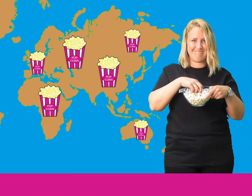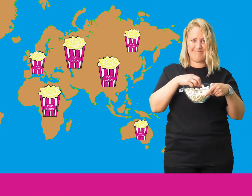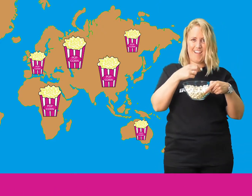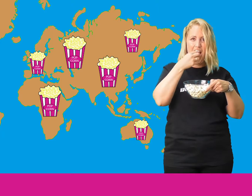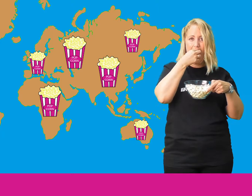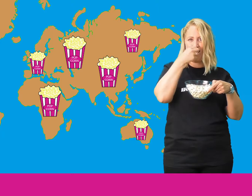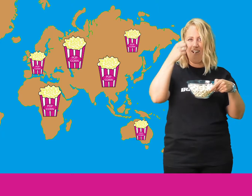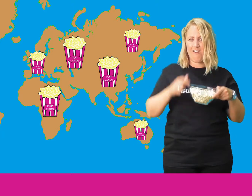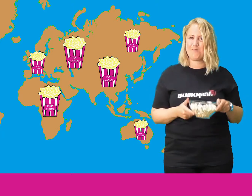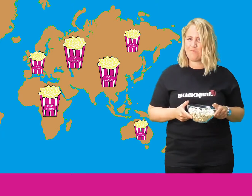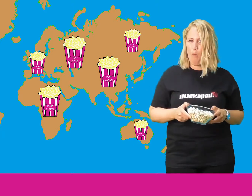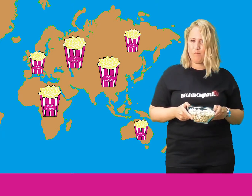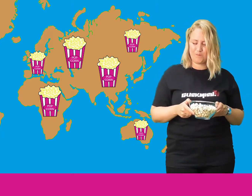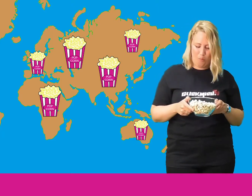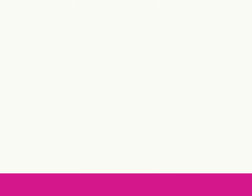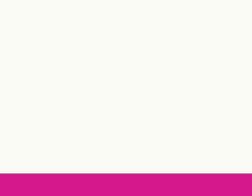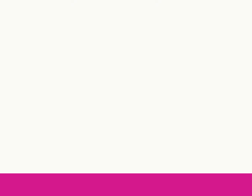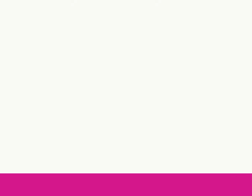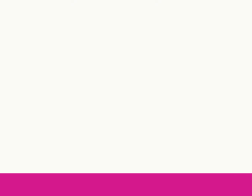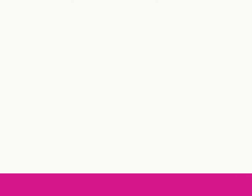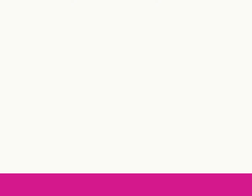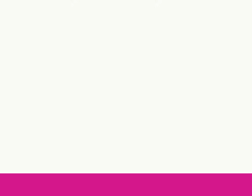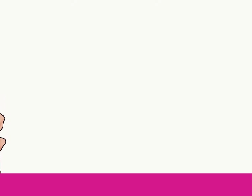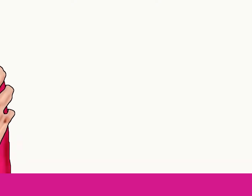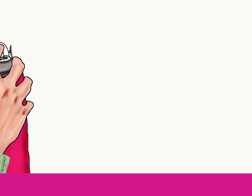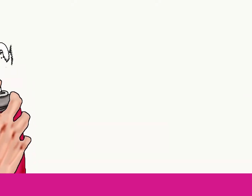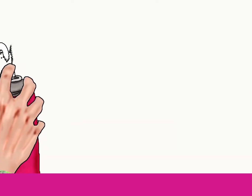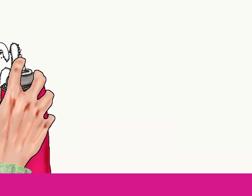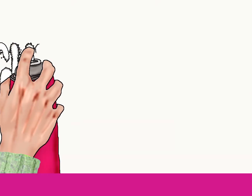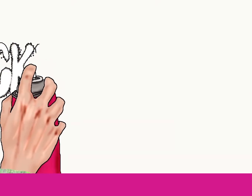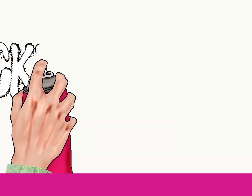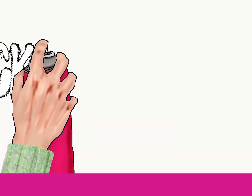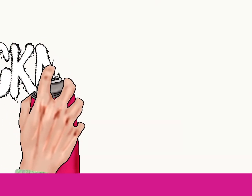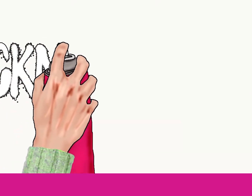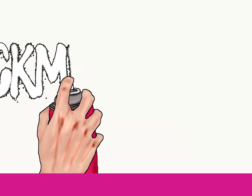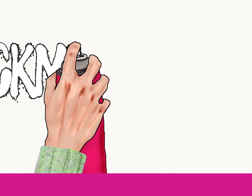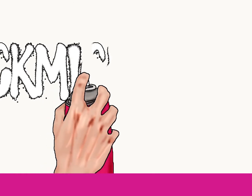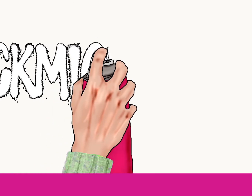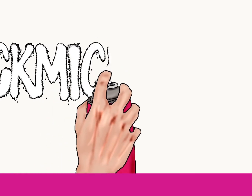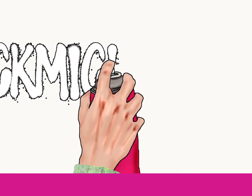Mal.